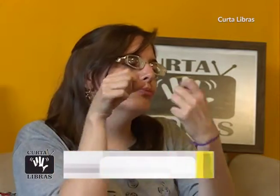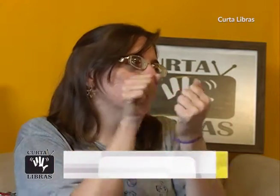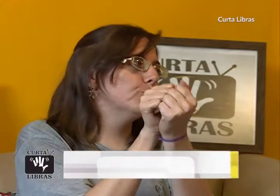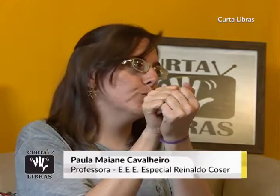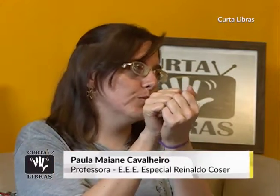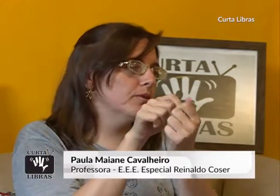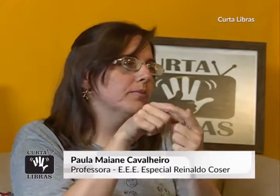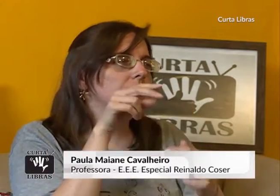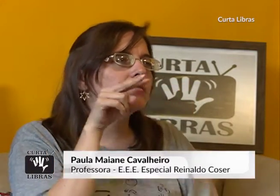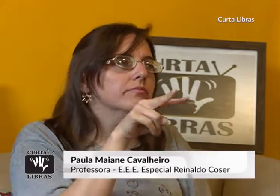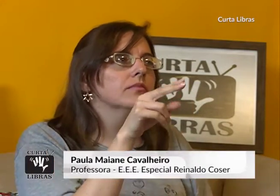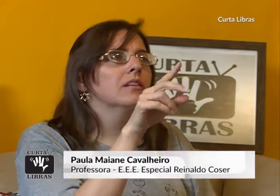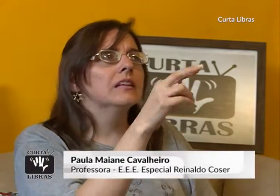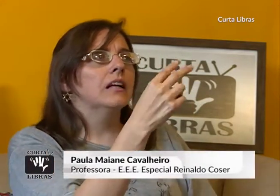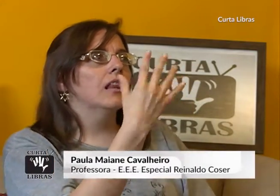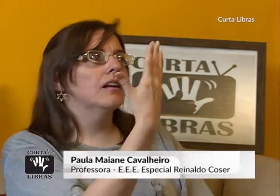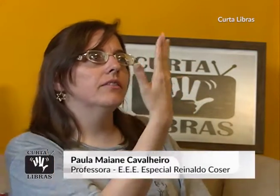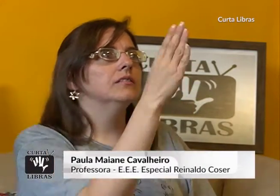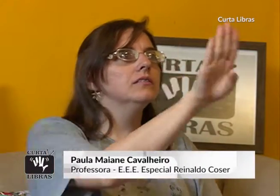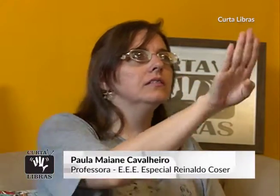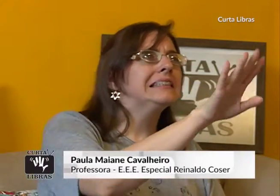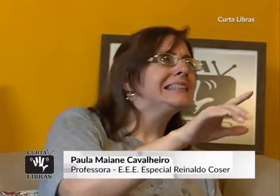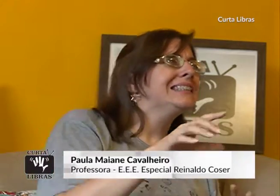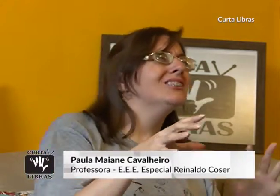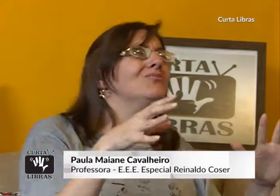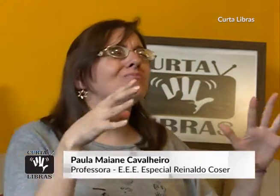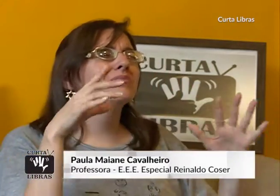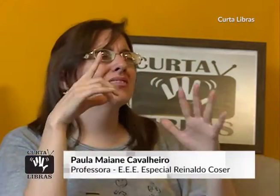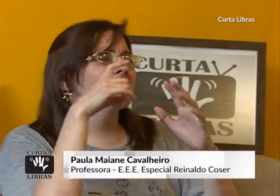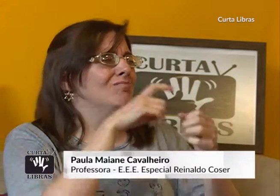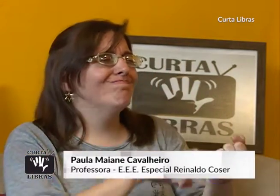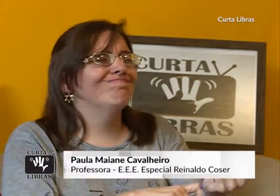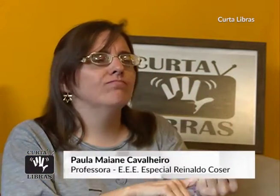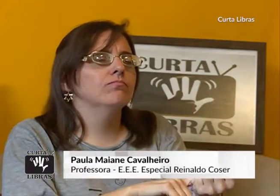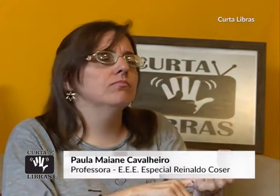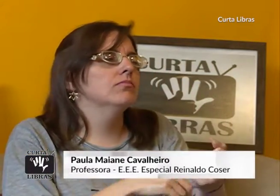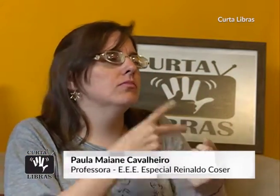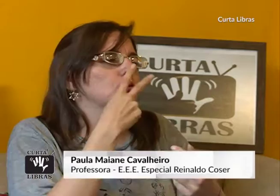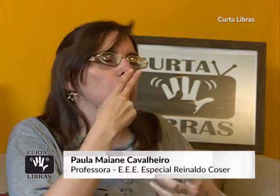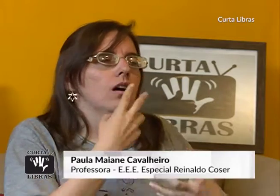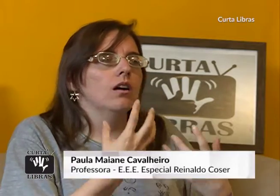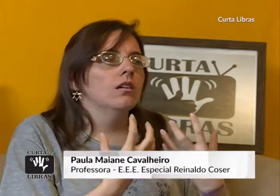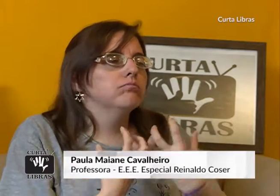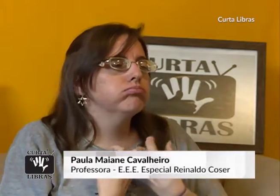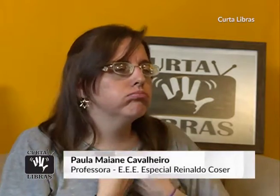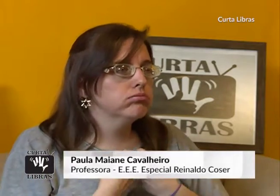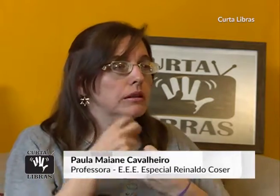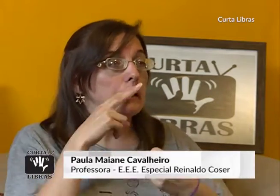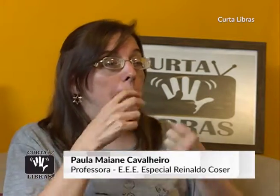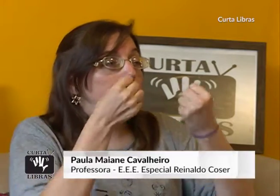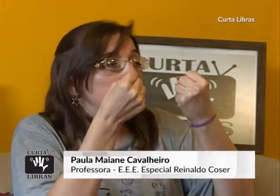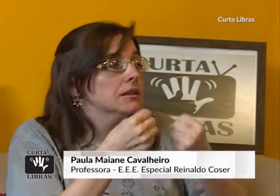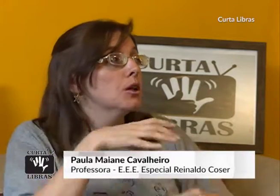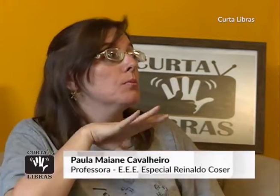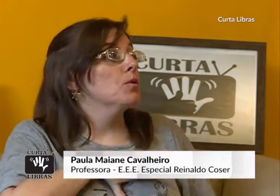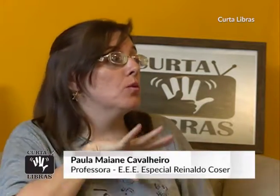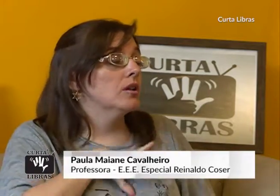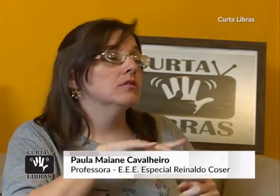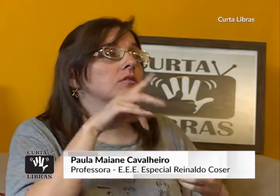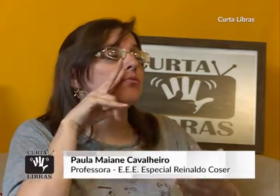Quando o professor virava de costas, era muito difícil, eu me sentia muito nervosa, gerava um desconforto. As atividades envolviam